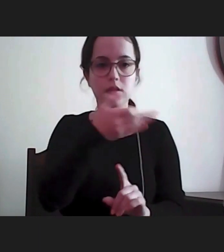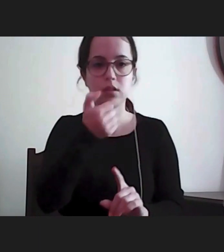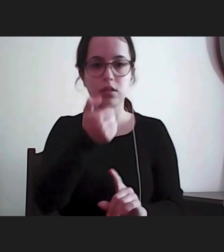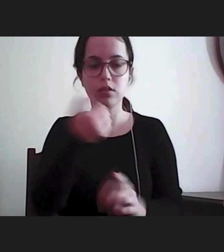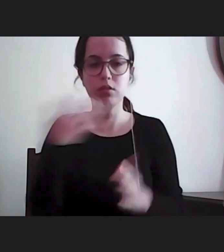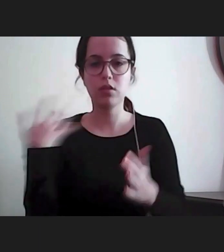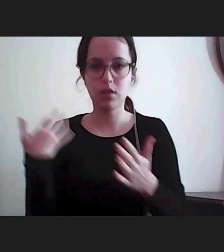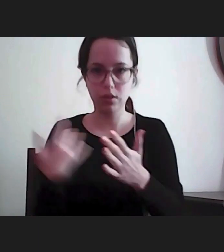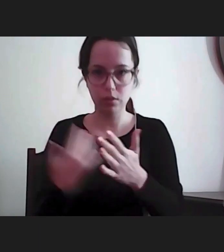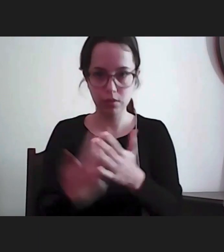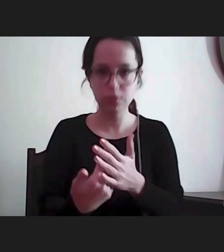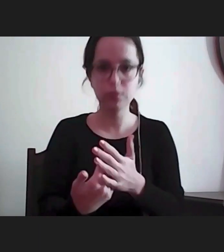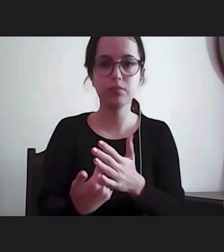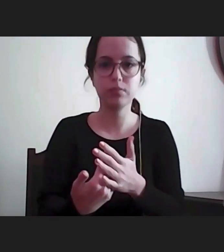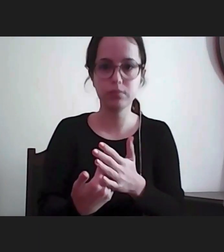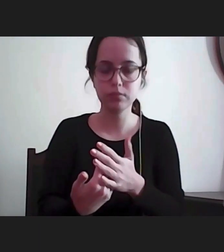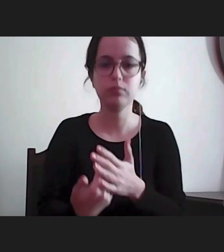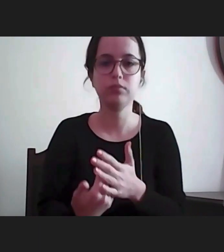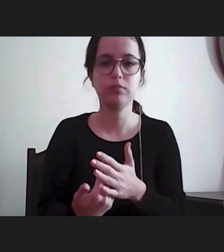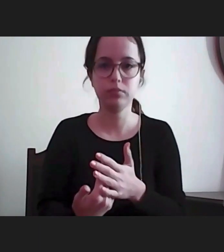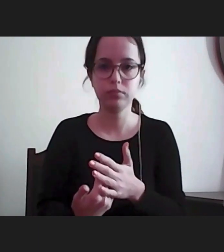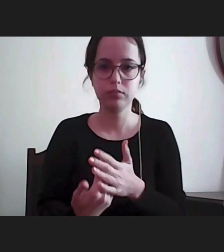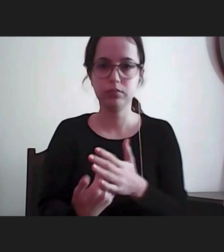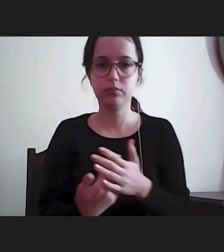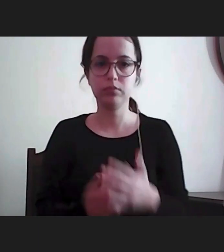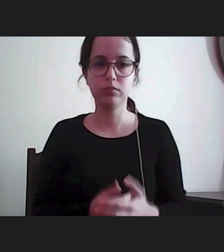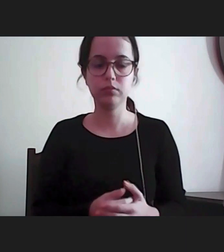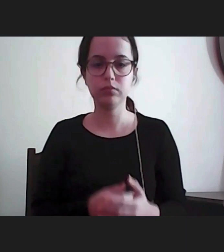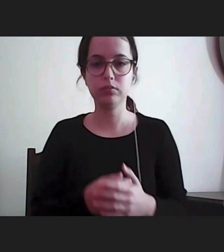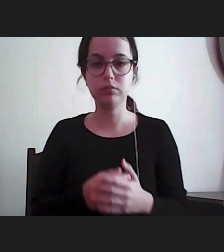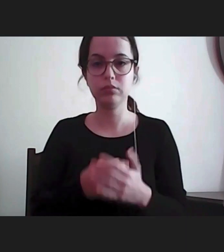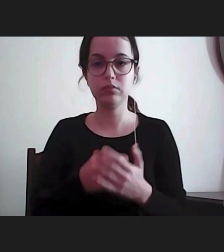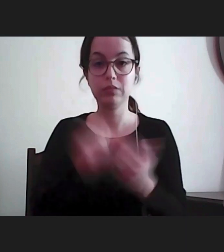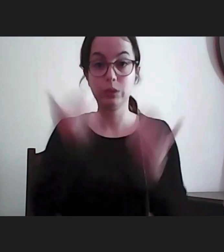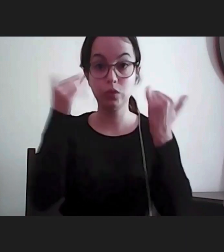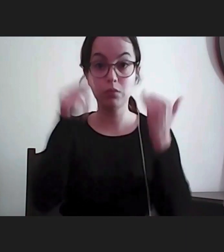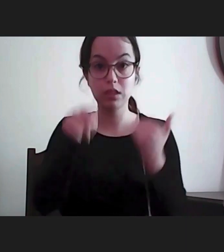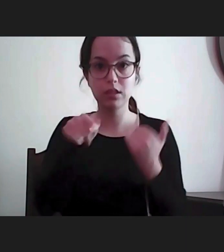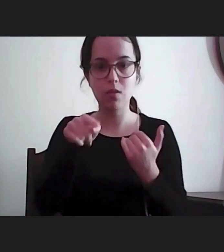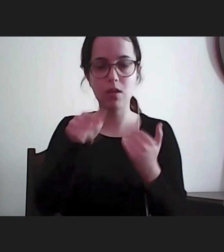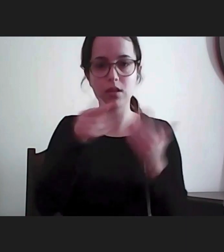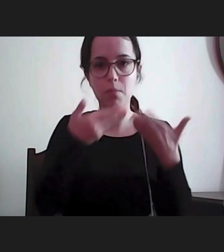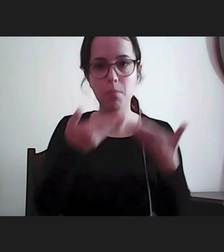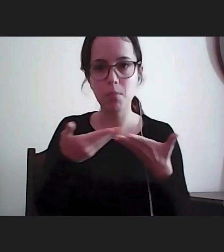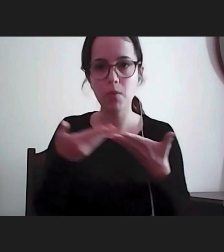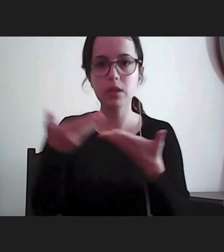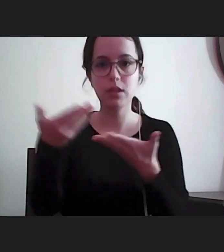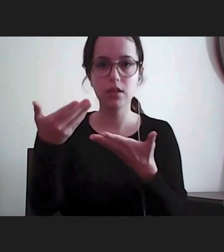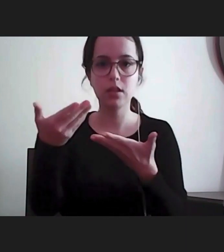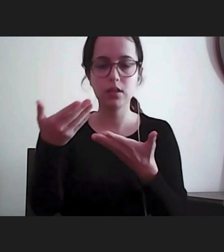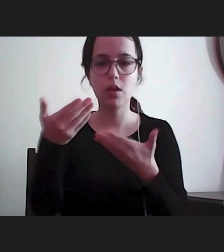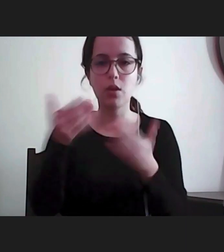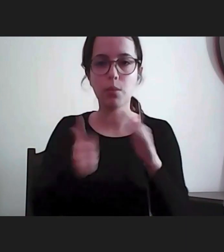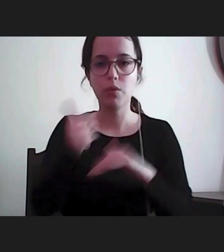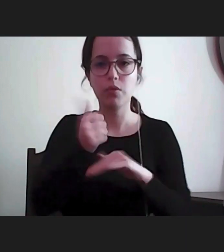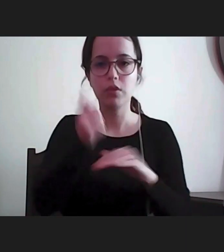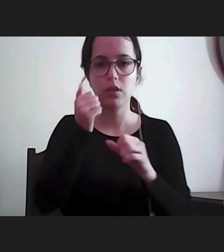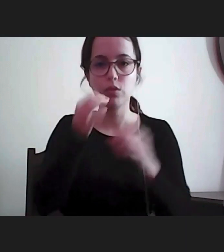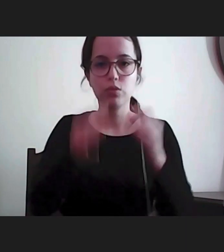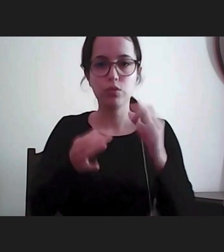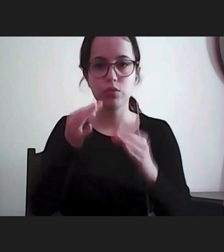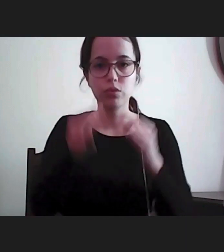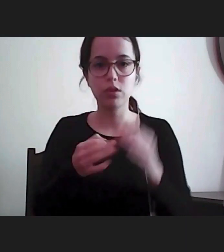E, portanto, esta nota de apresentação da Provedoria. E a deixar agora